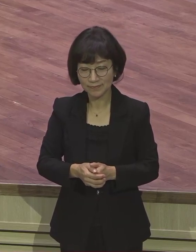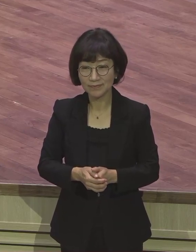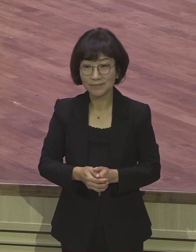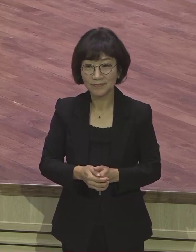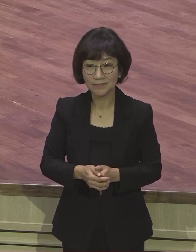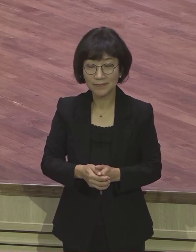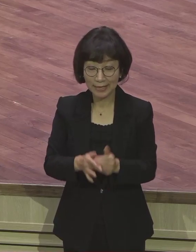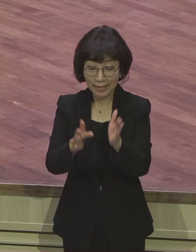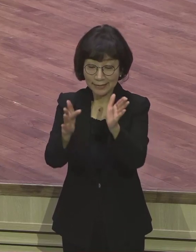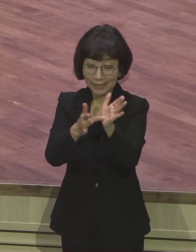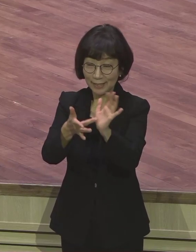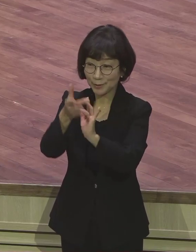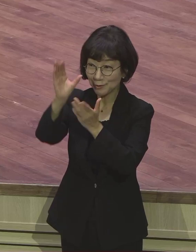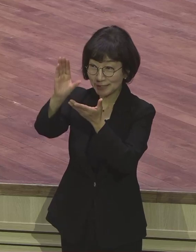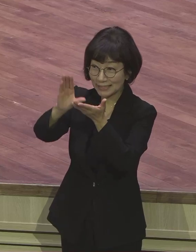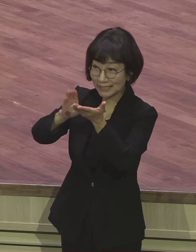폭발하는 기쁨이 있습니까?